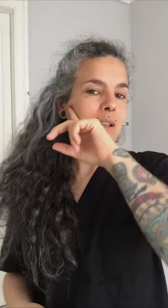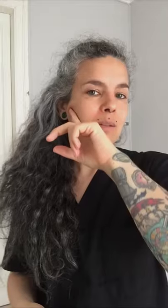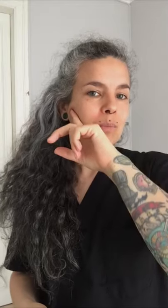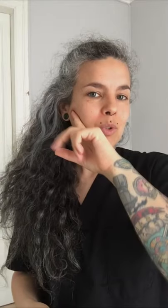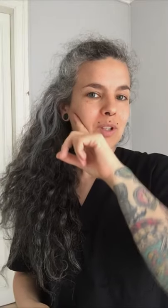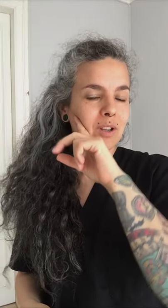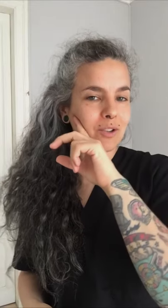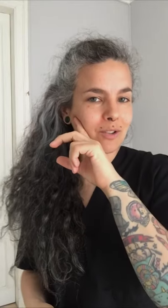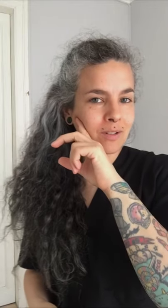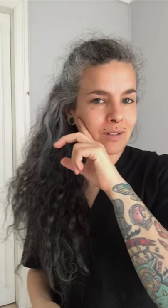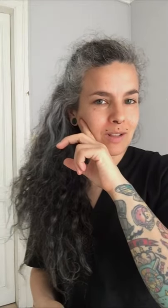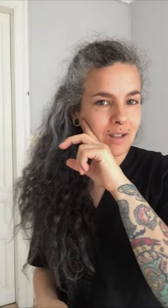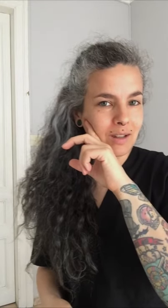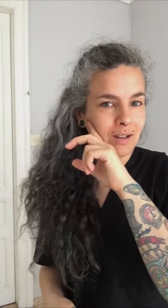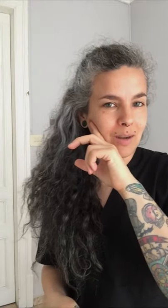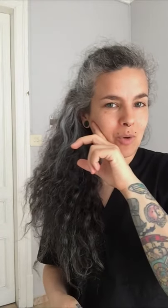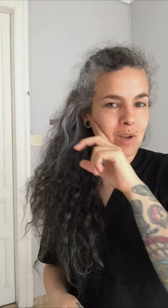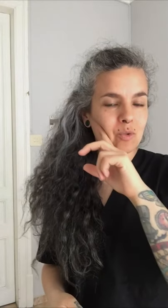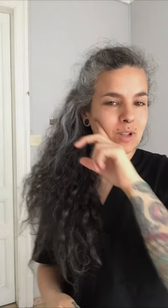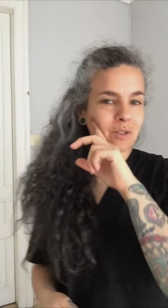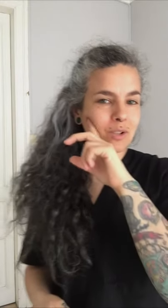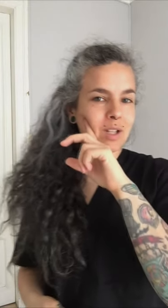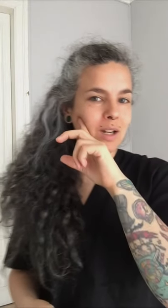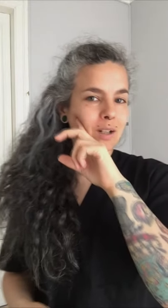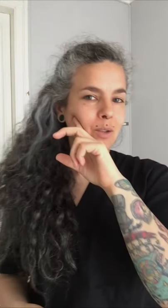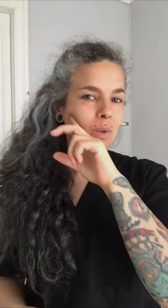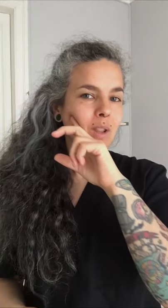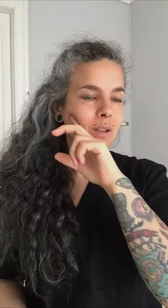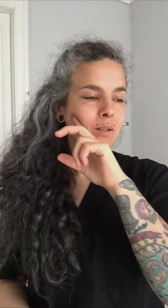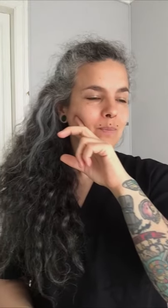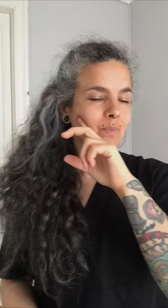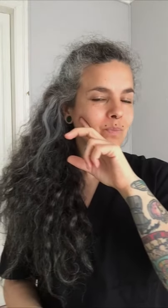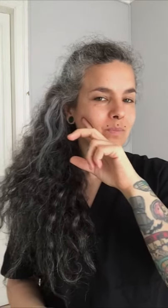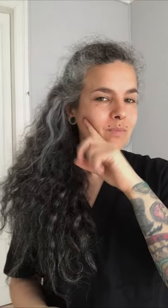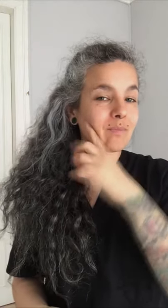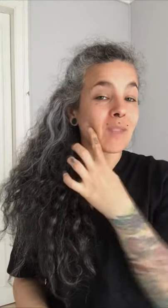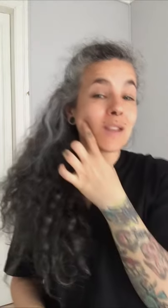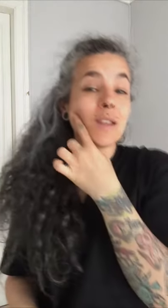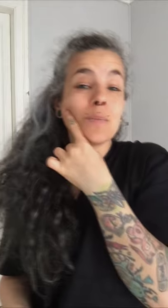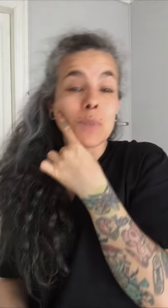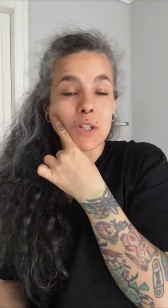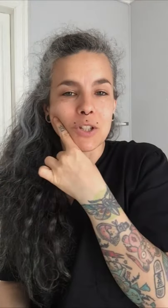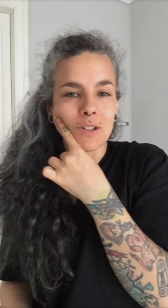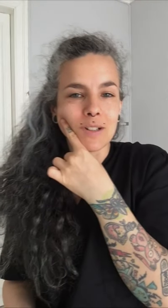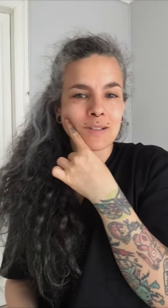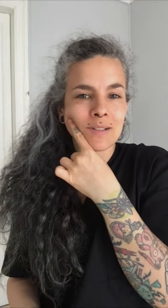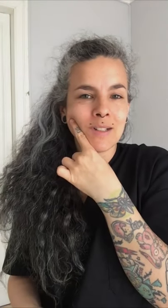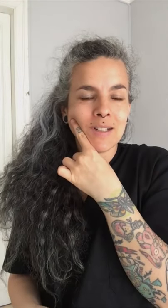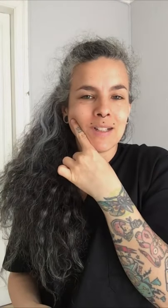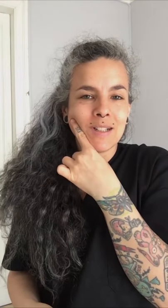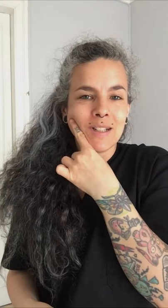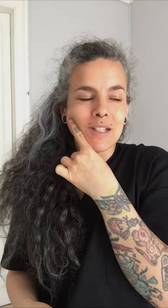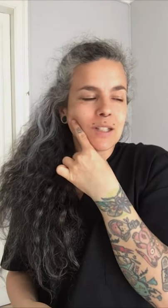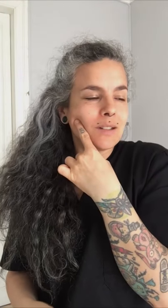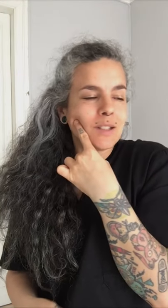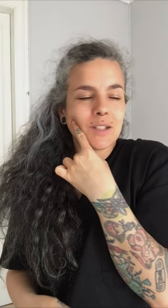posterior de la boca, buscando esa articulación, y presiona, y sentís